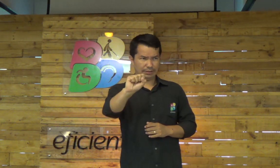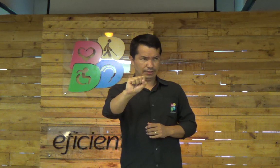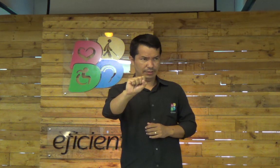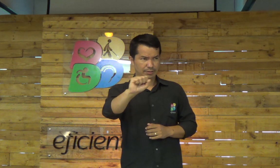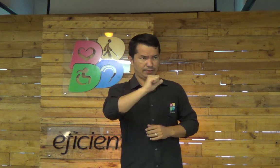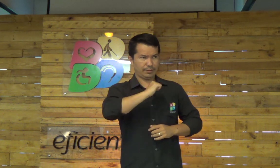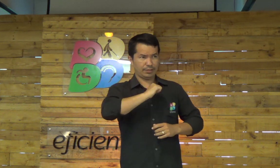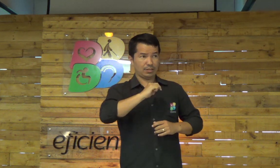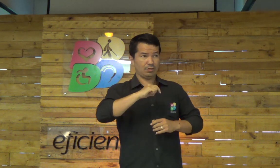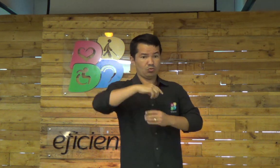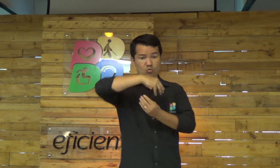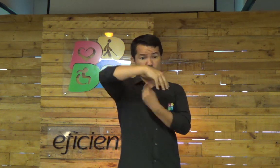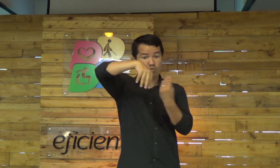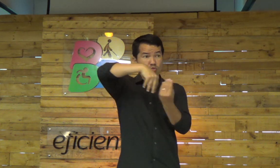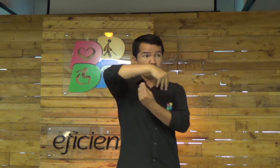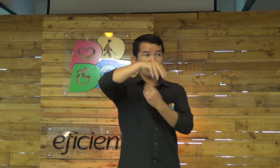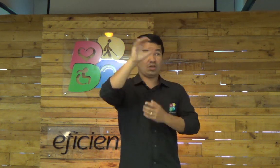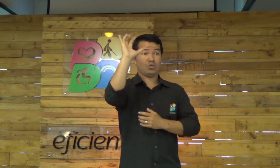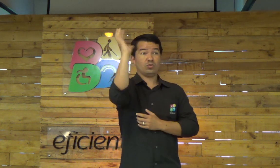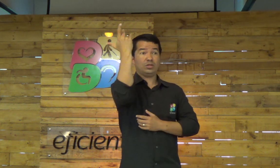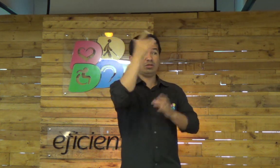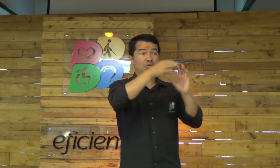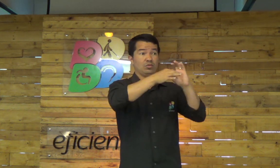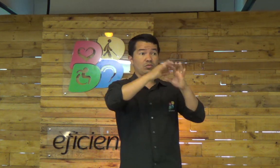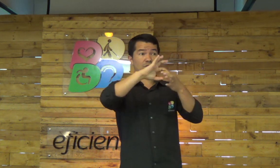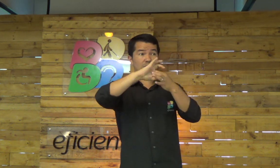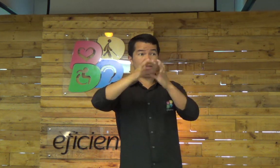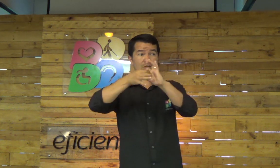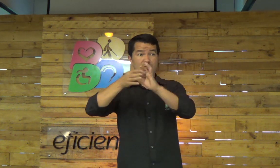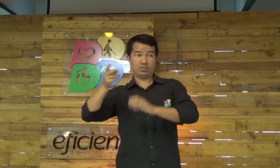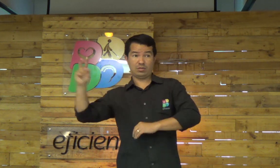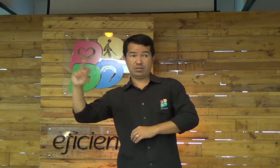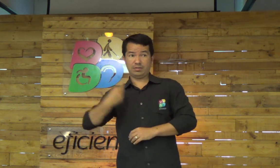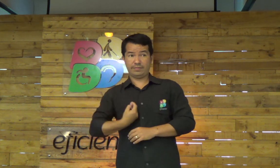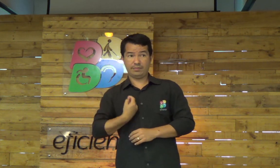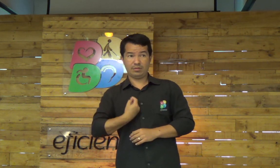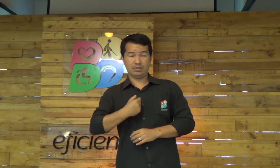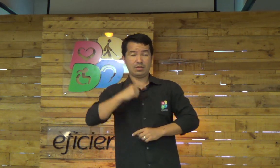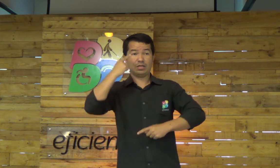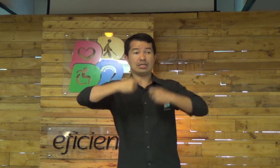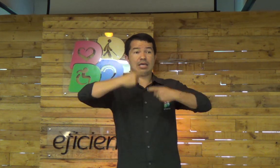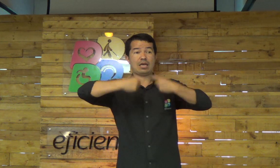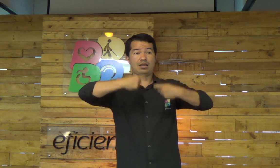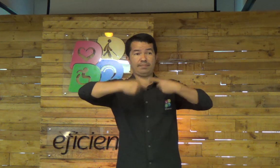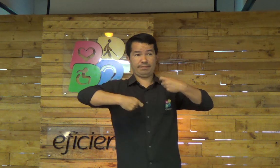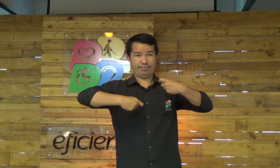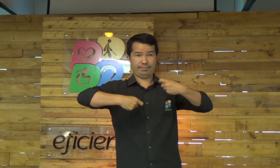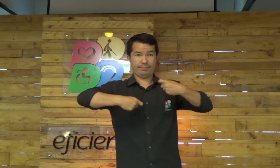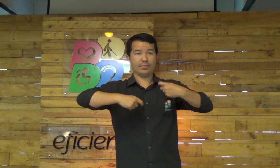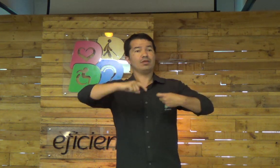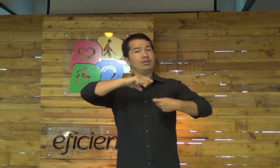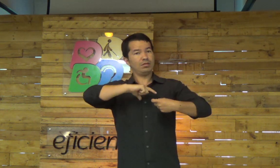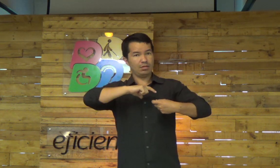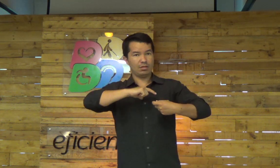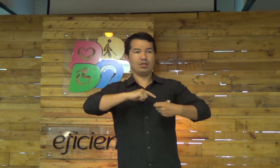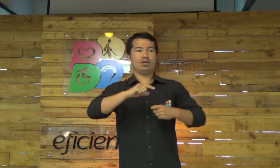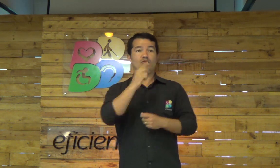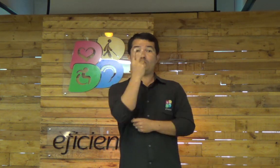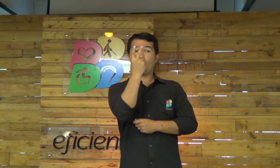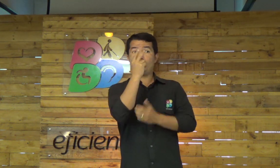Eu acho que Isaías, ele estava um